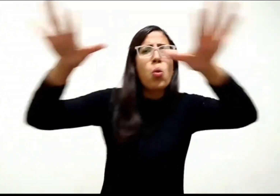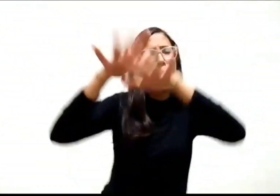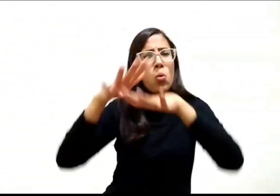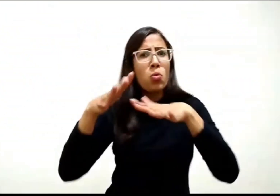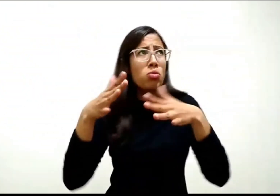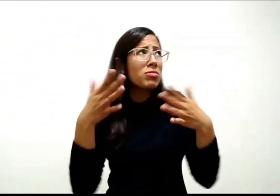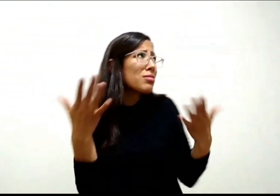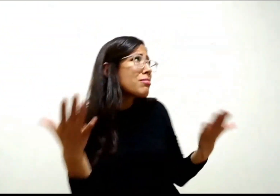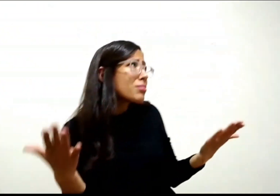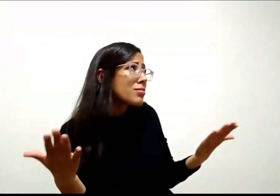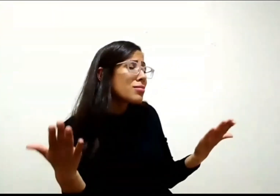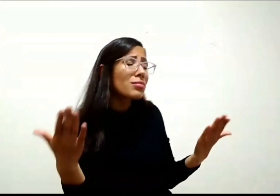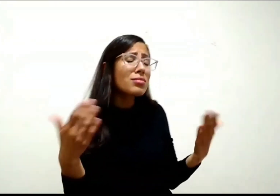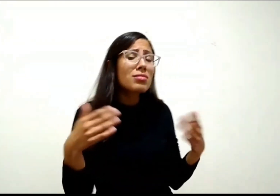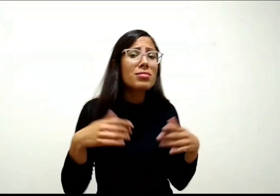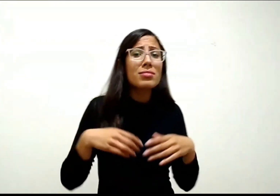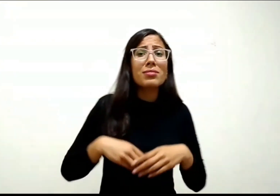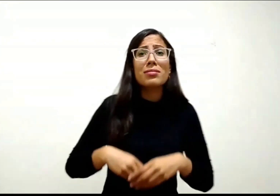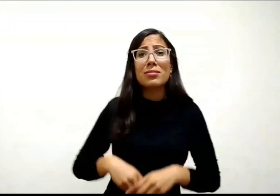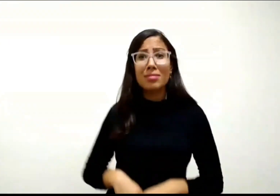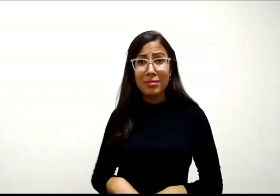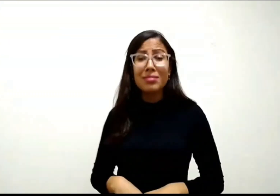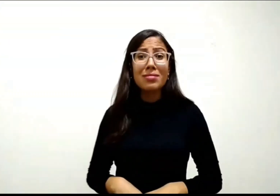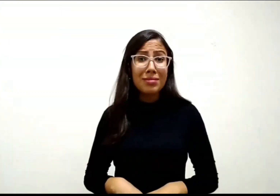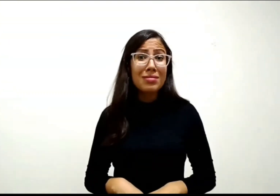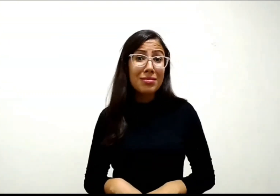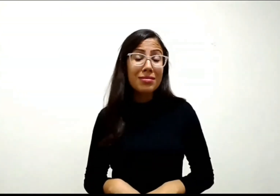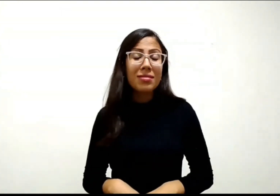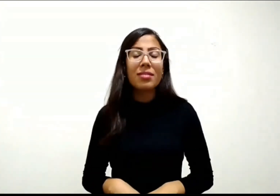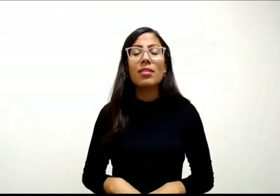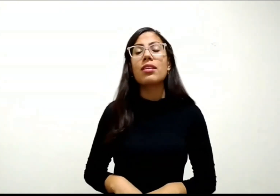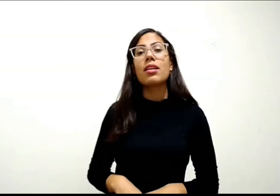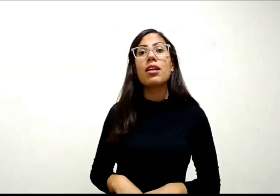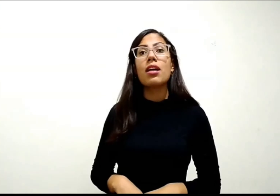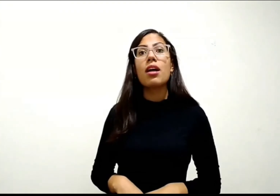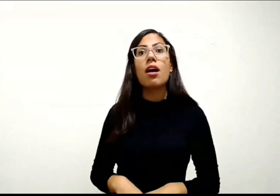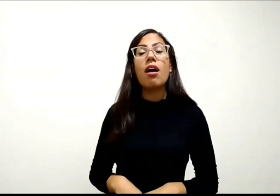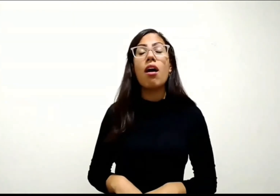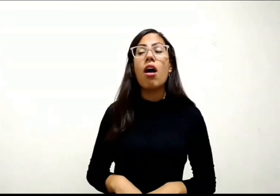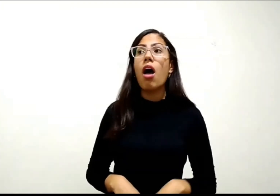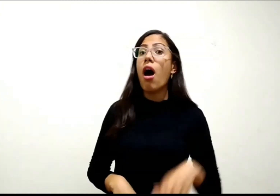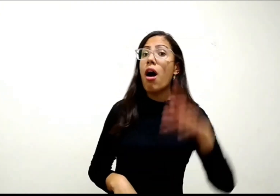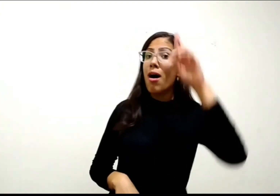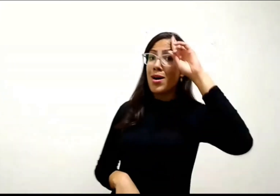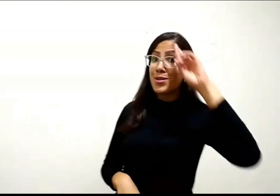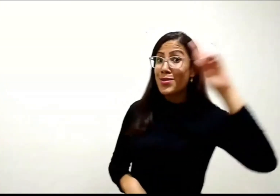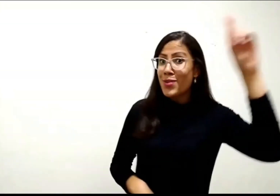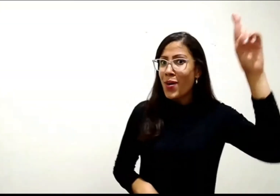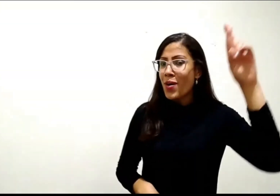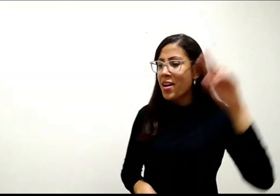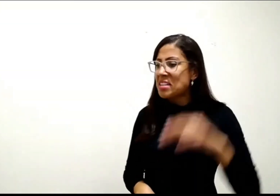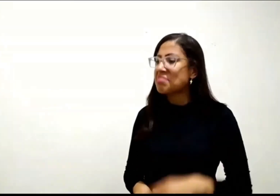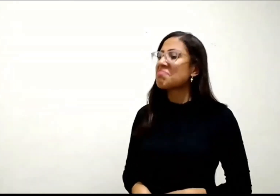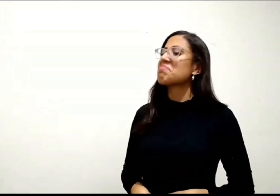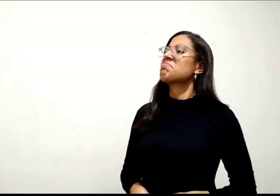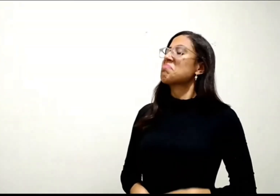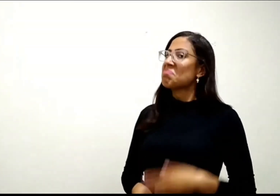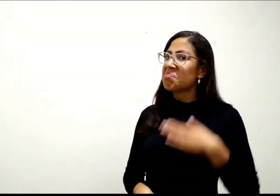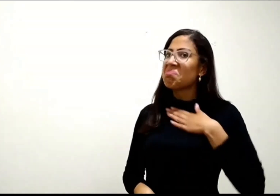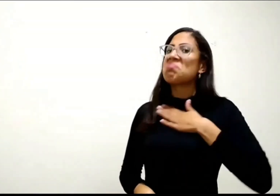Do contrário, quem poderá governar este teu povo tão numeroso? Esta